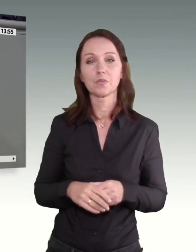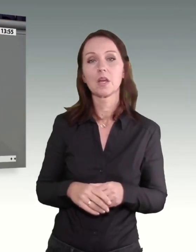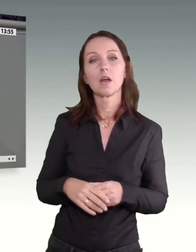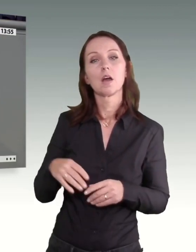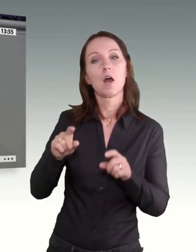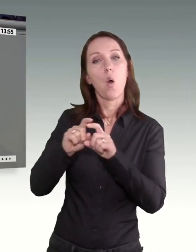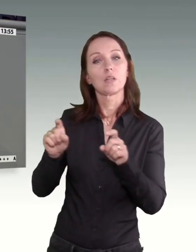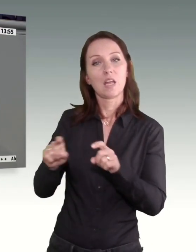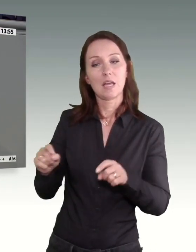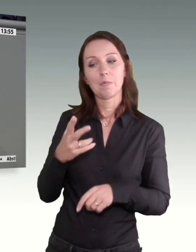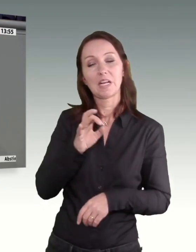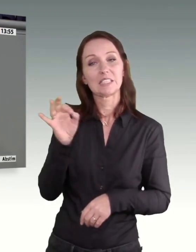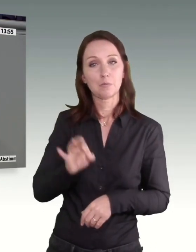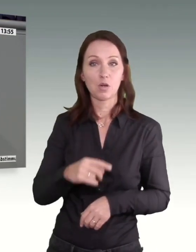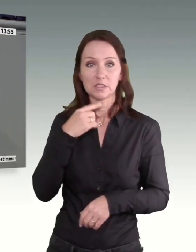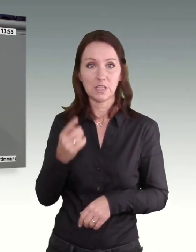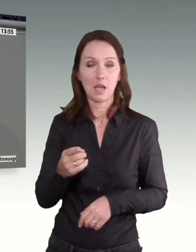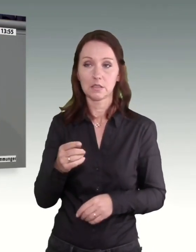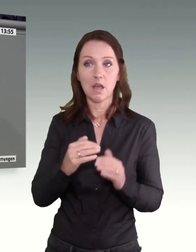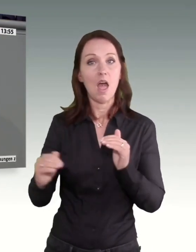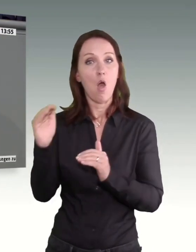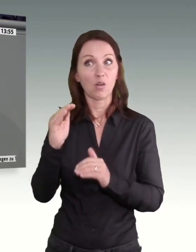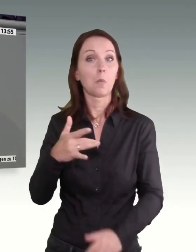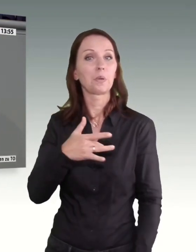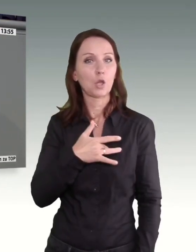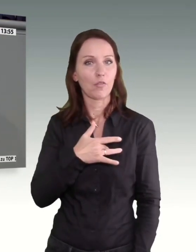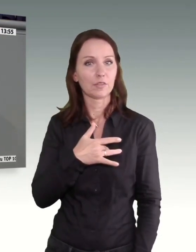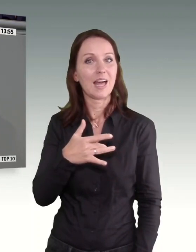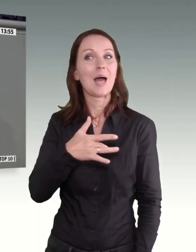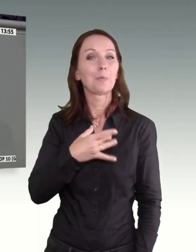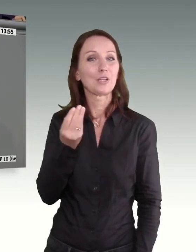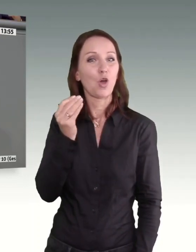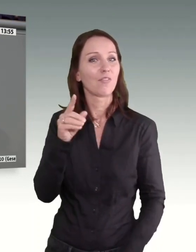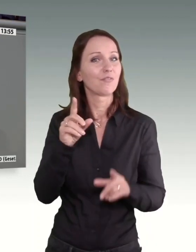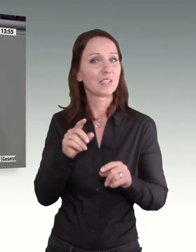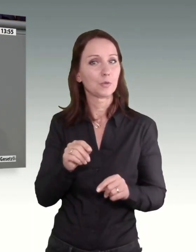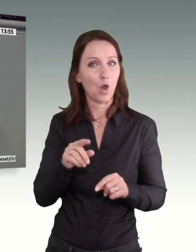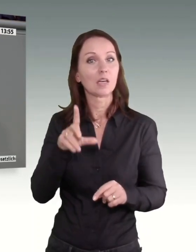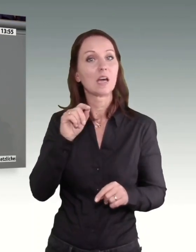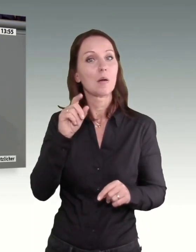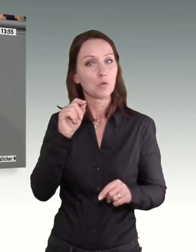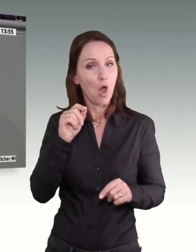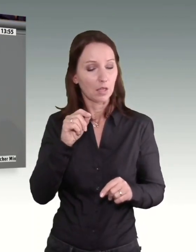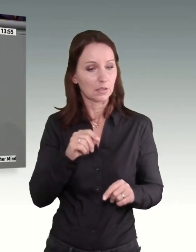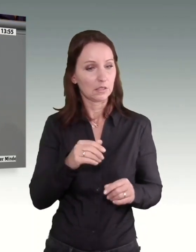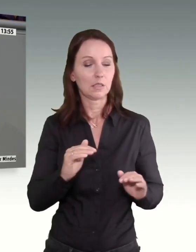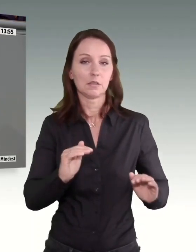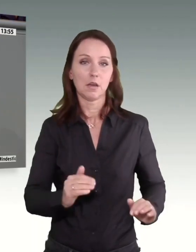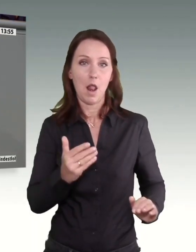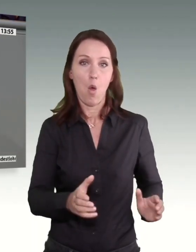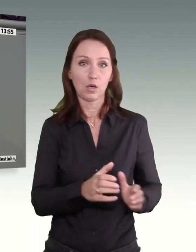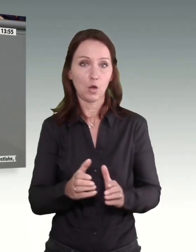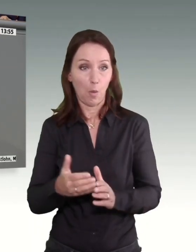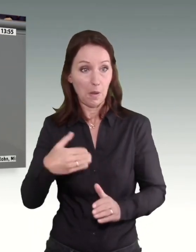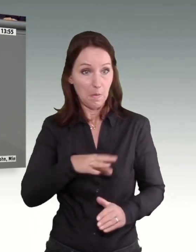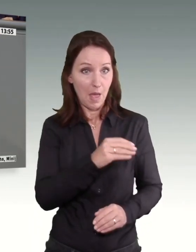betroffen von diesen Erhöhungen. Was heißt das? Das heißt ja nicht nur, dass die unteren Lohngruppen dann eben entsprechend mehr bekommen. Das heißt ja auch, dass die